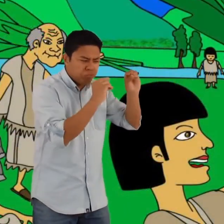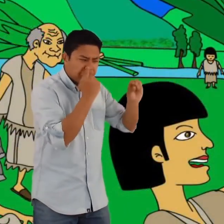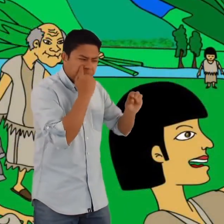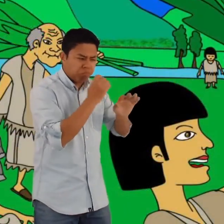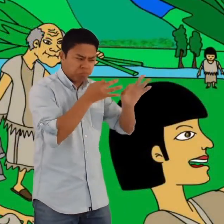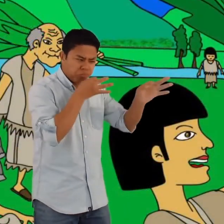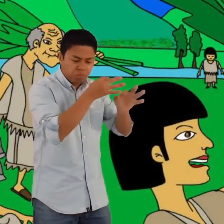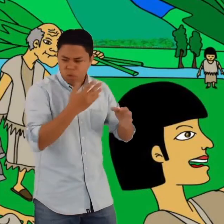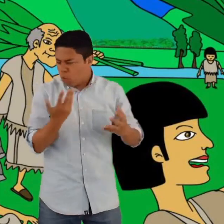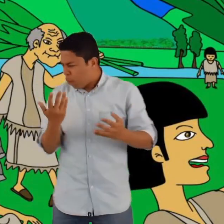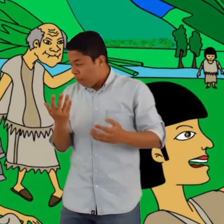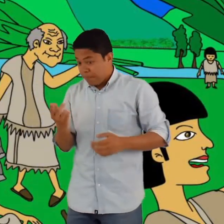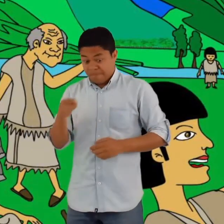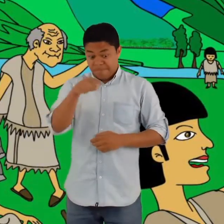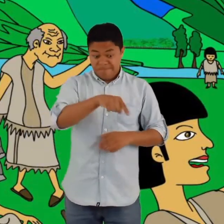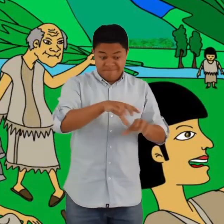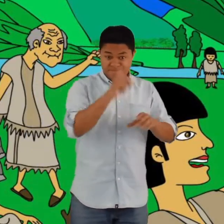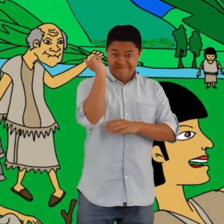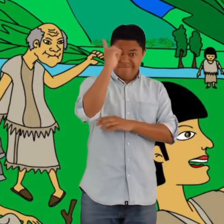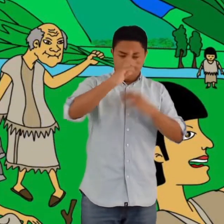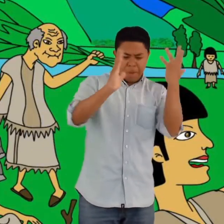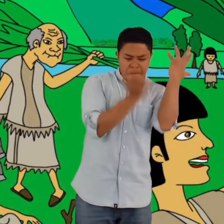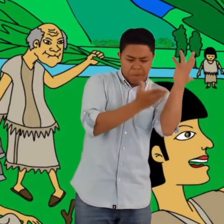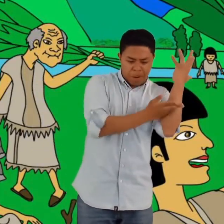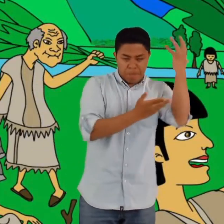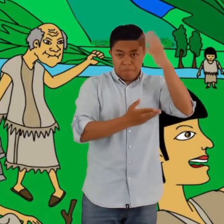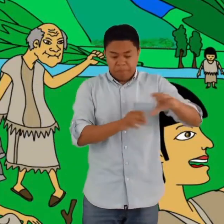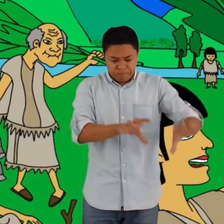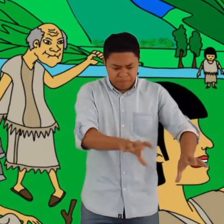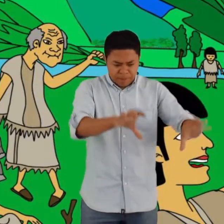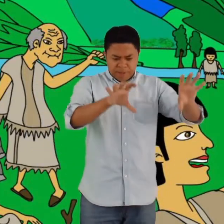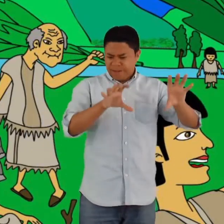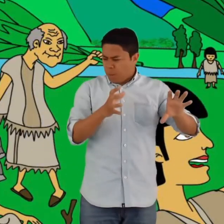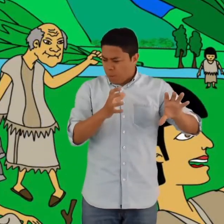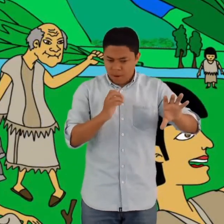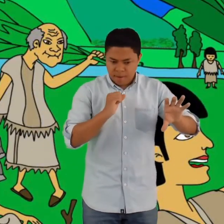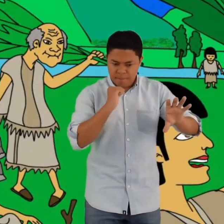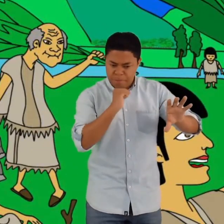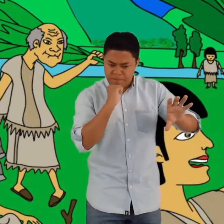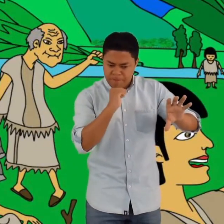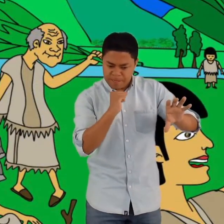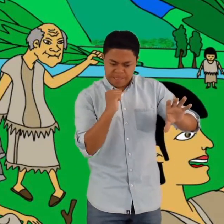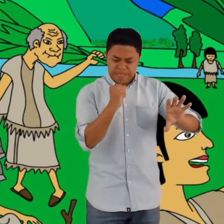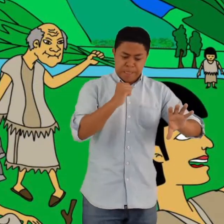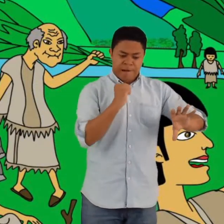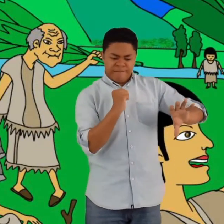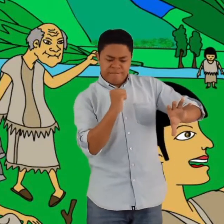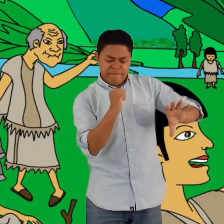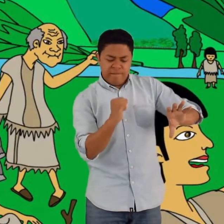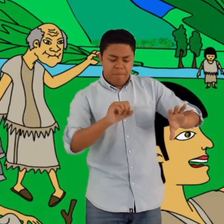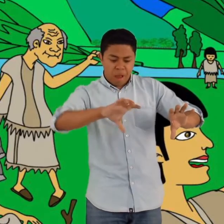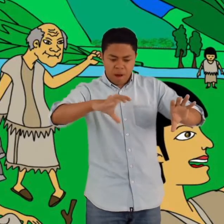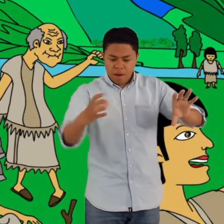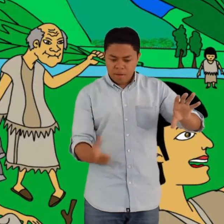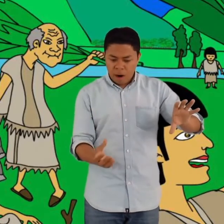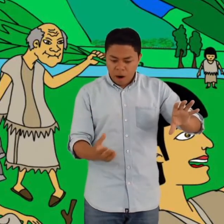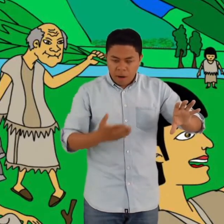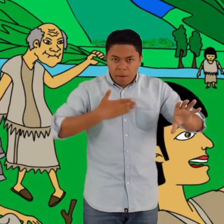Los ancianos le enseñaron cómo realizar cada una de las actividades. Primero le explicaron cómo cortar la